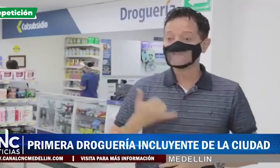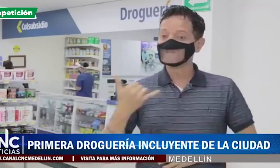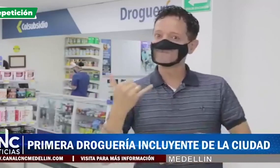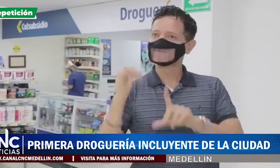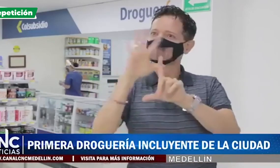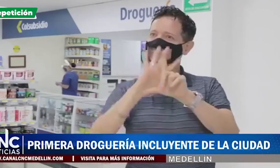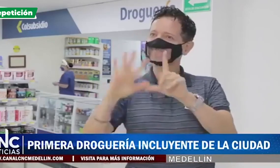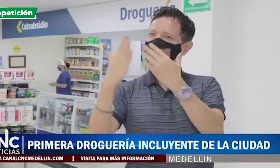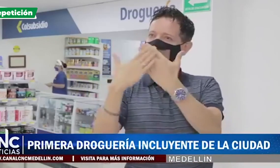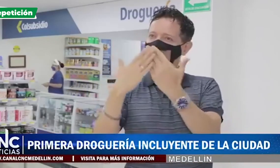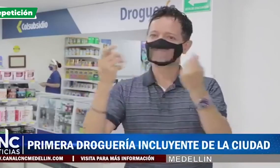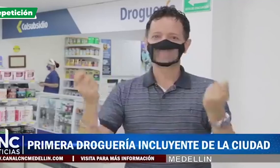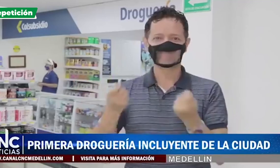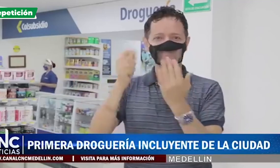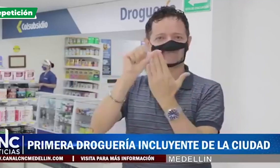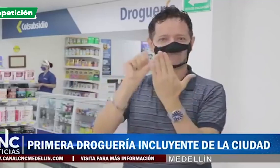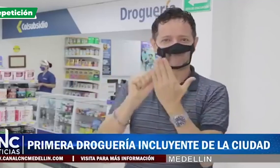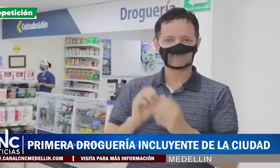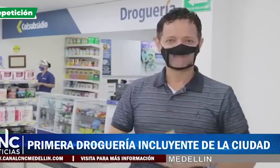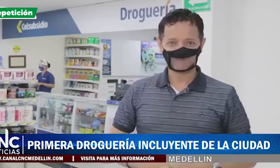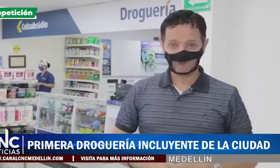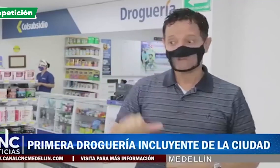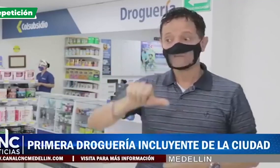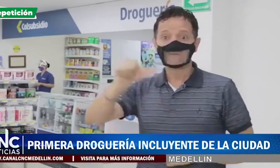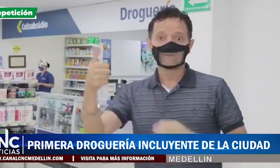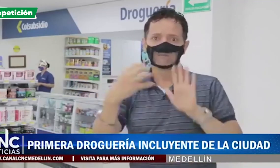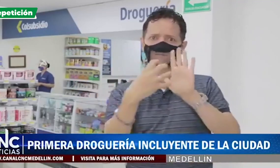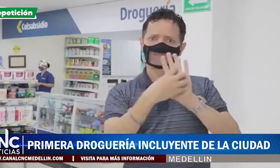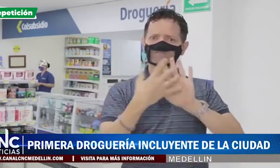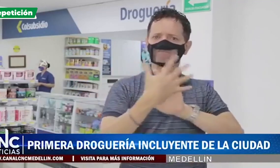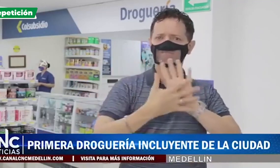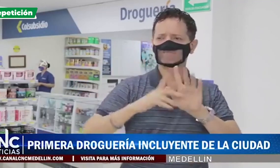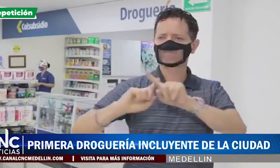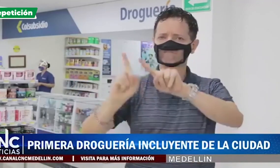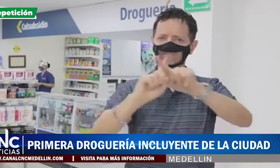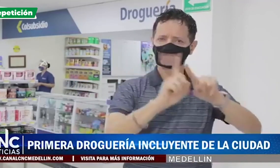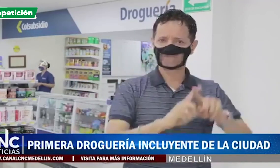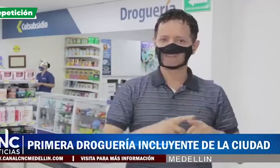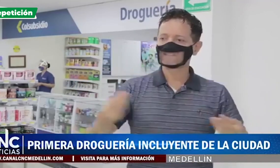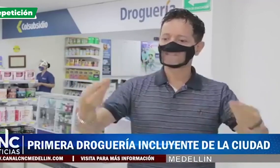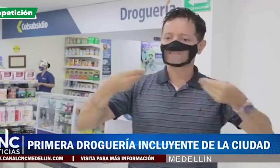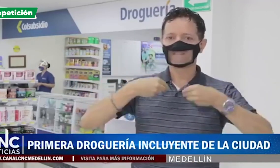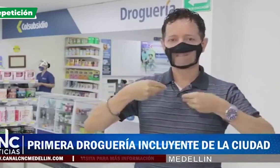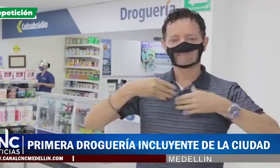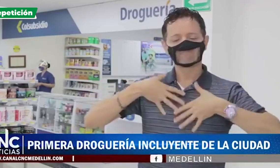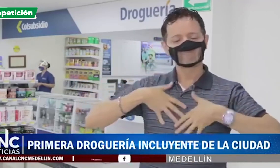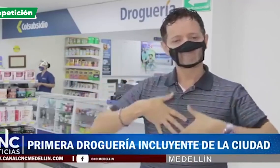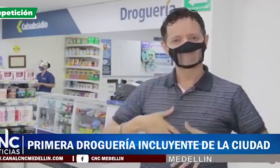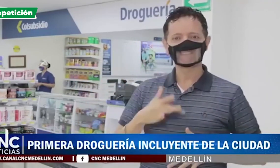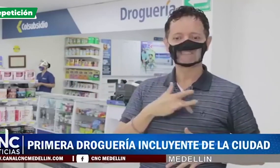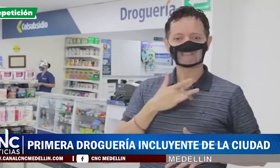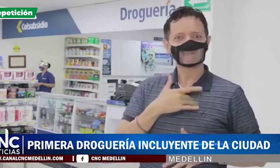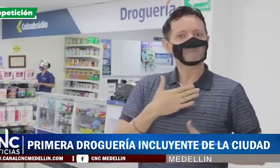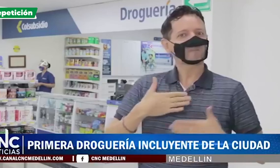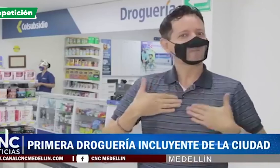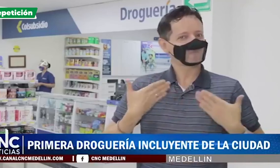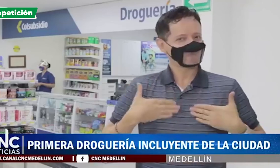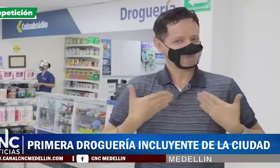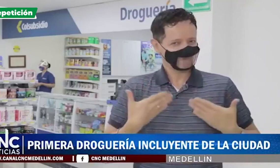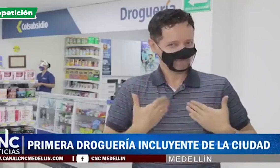atención que nos dan de forma virtual, cómo está ubicada la señalética, todo esto nos hace sentir muy cómodos y tranquilos. Esto quiere decir que